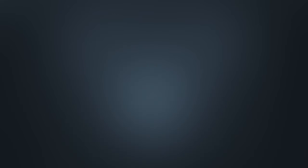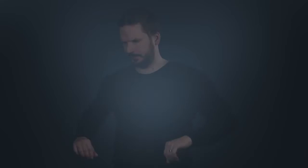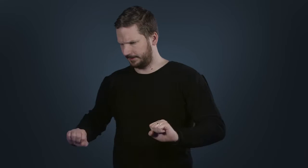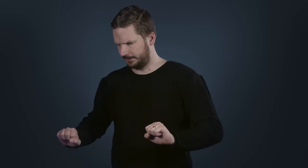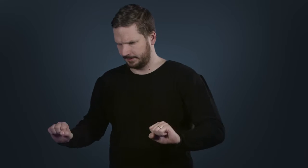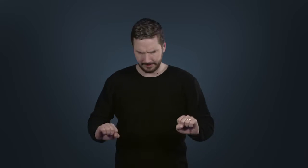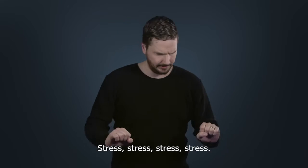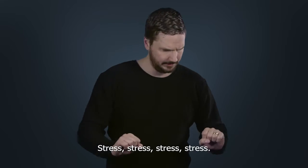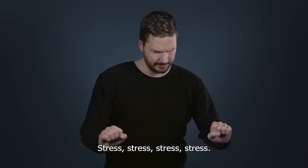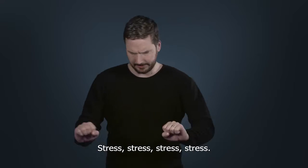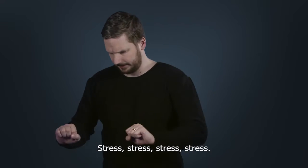Stress, stress, stress, stress.